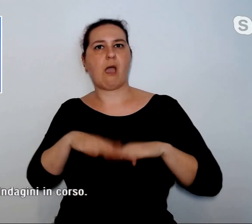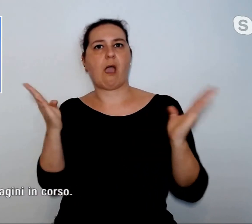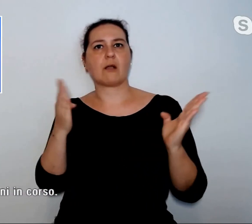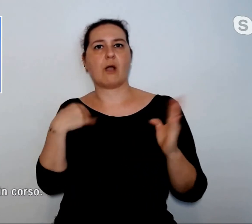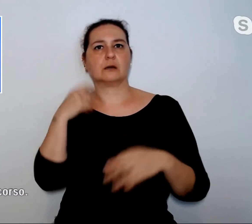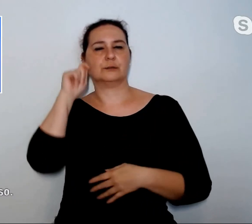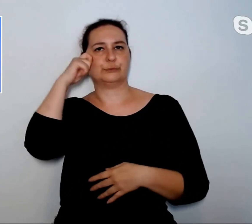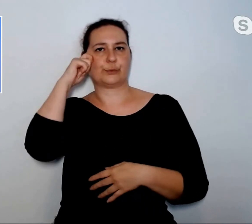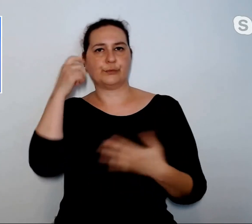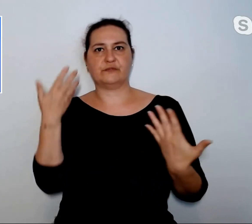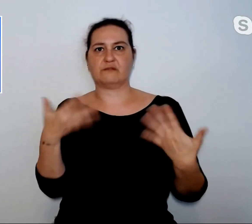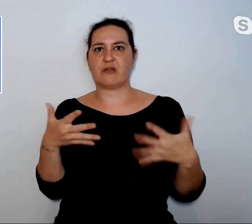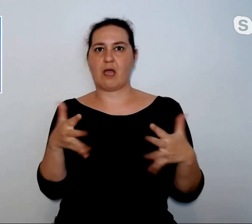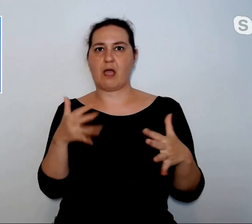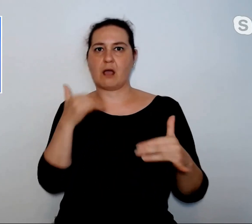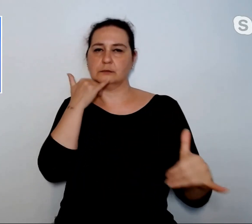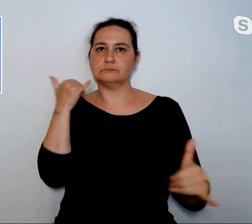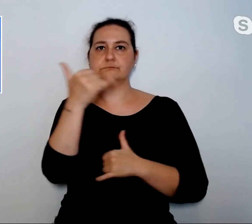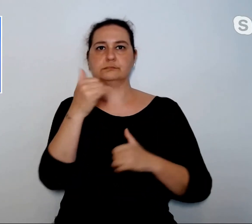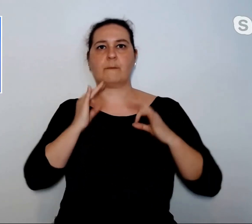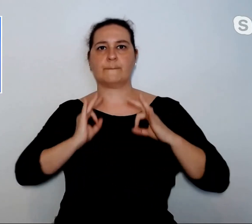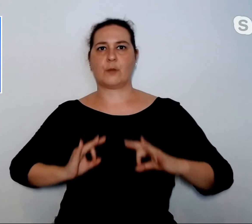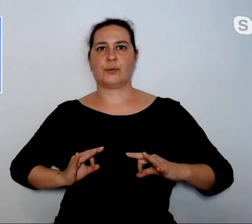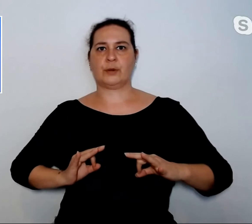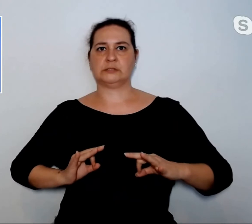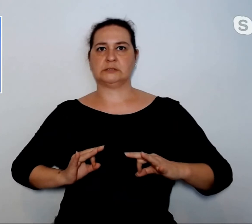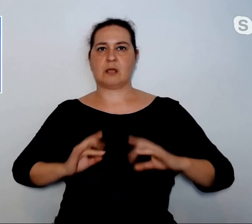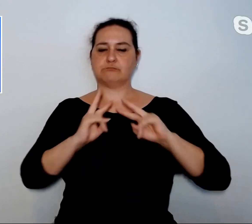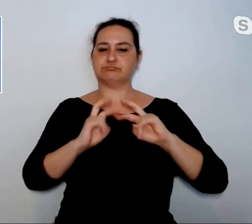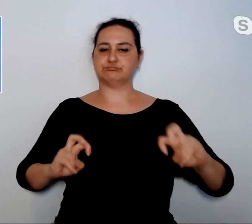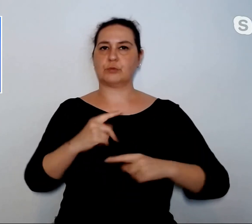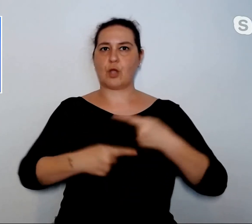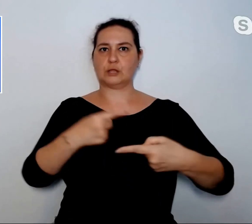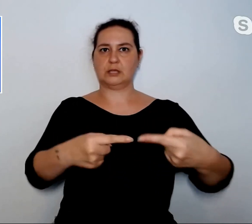raggirata e ha chiamato la polizia. Indagini sono in corso.